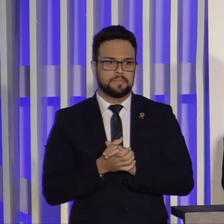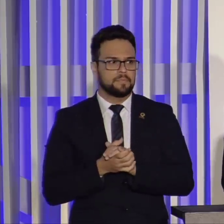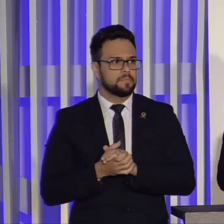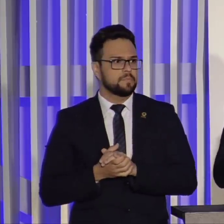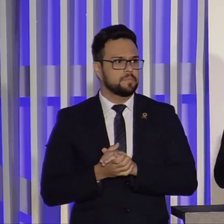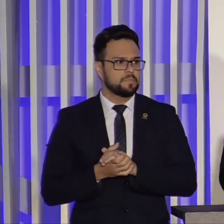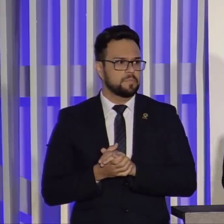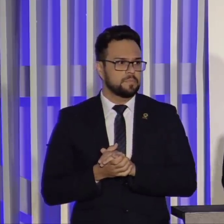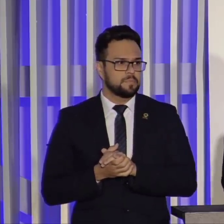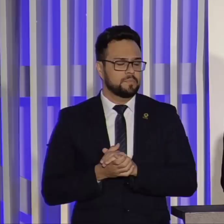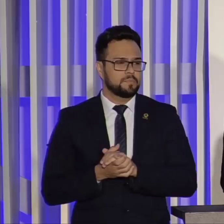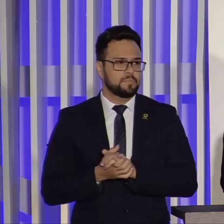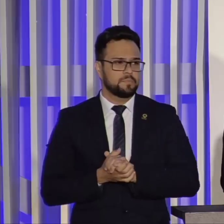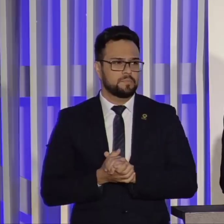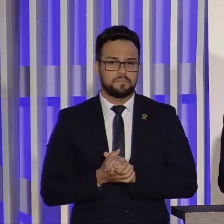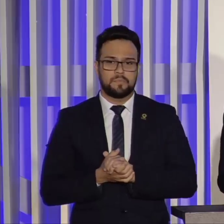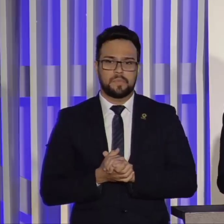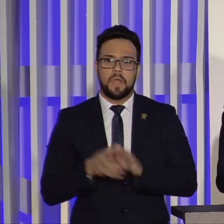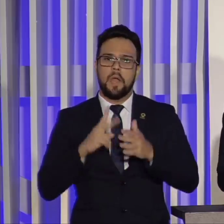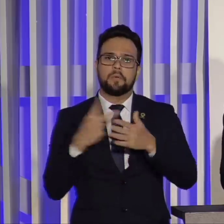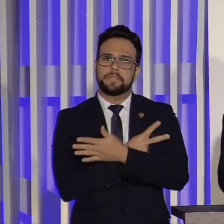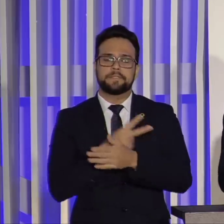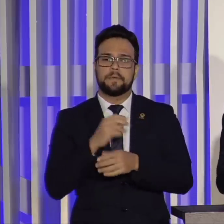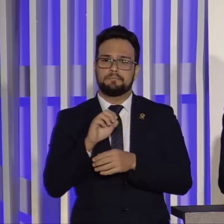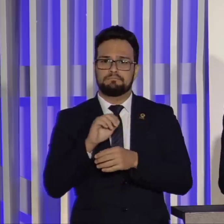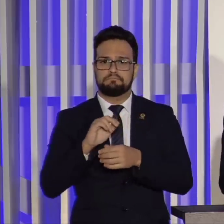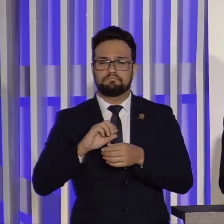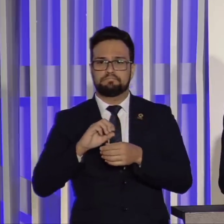seccionado a sua coluna, a região cervical,